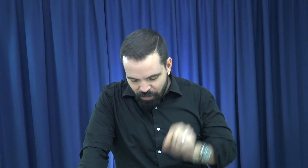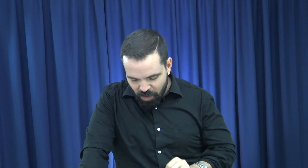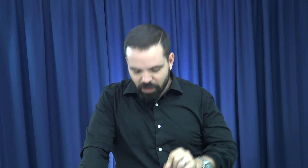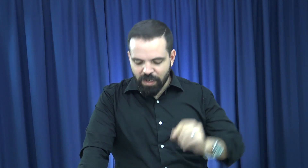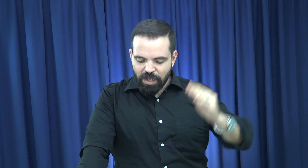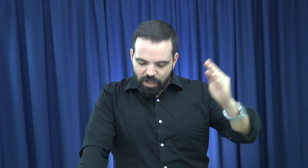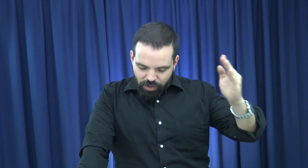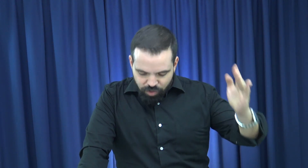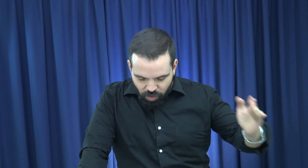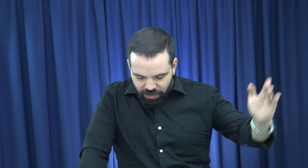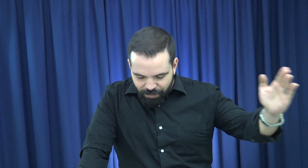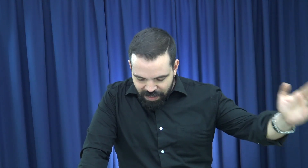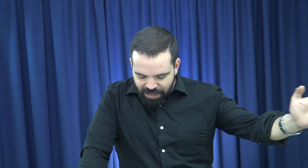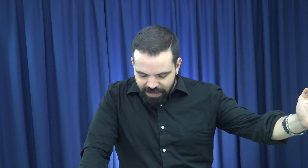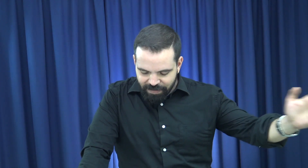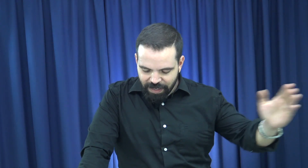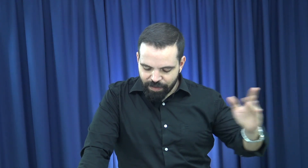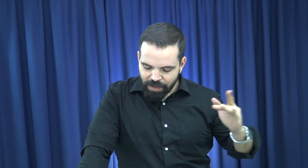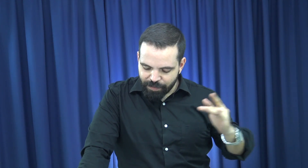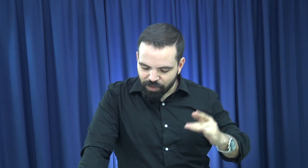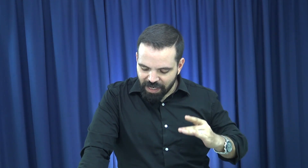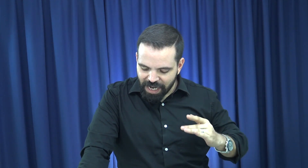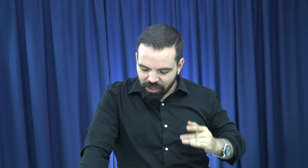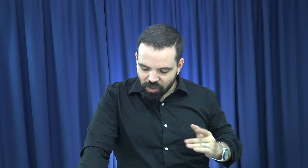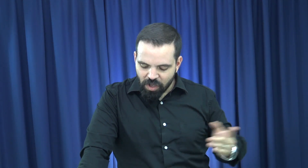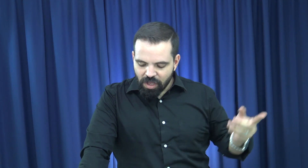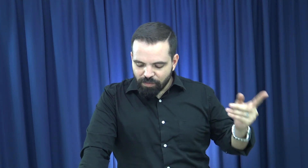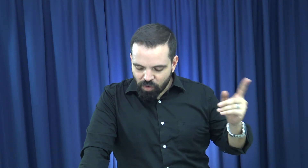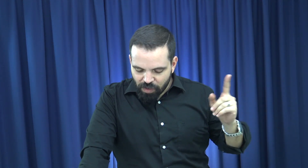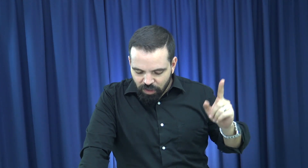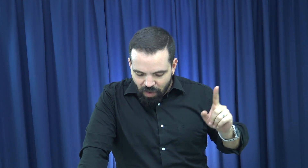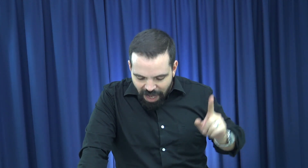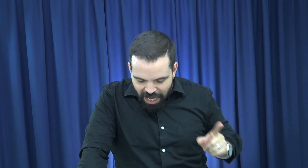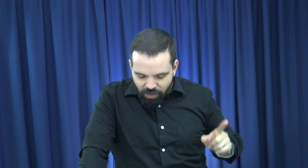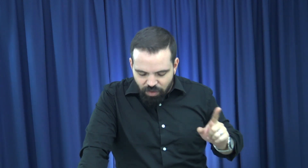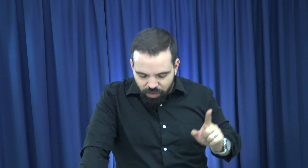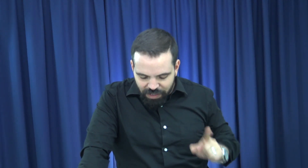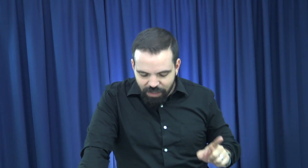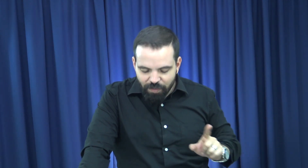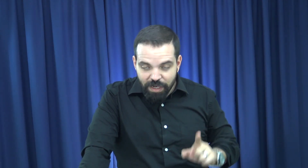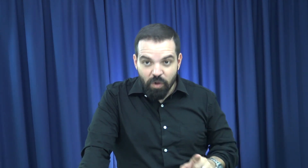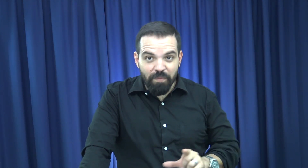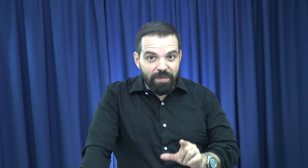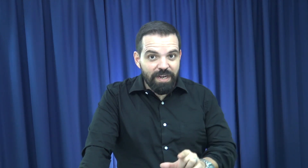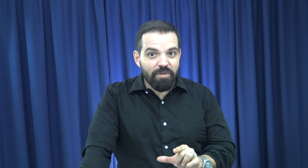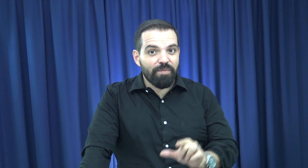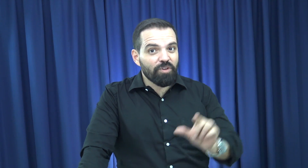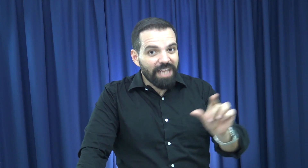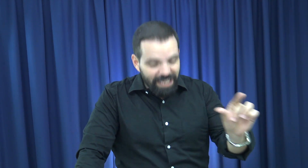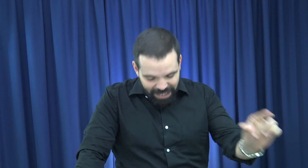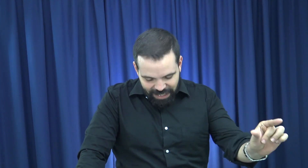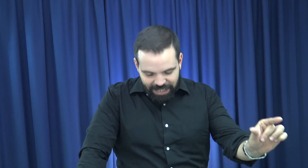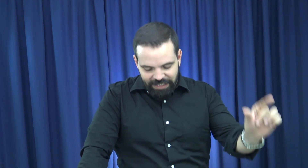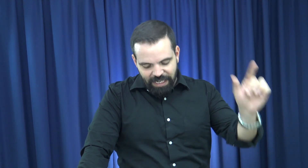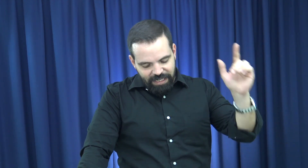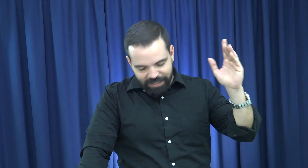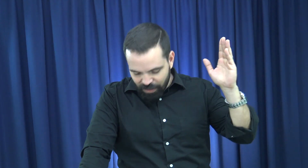amor, yo también le libraré. Le pondré en alto por cuanto ha conocido mi nombre. Mire lo importante que es ser